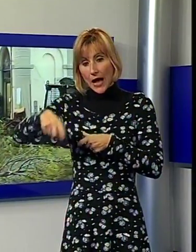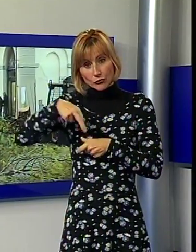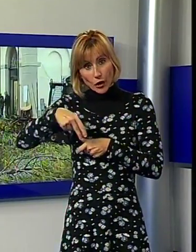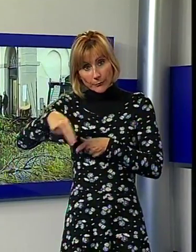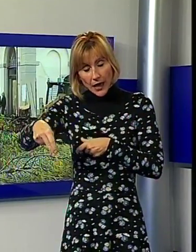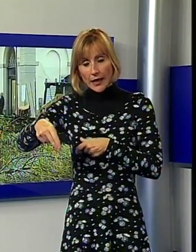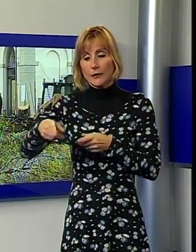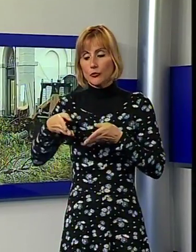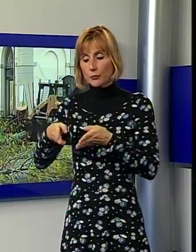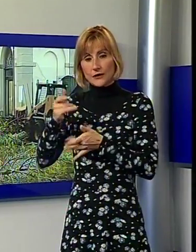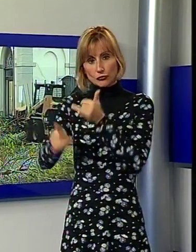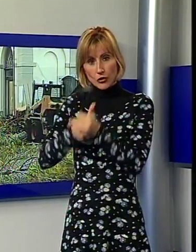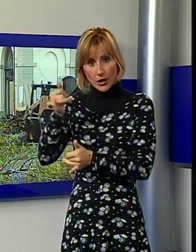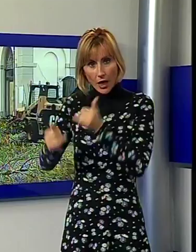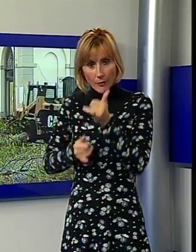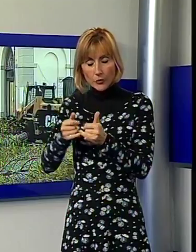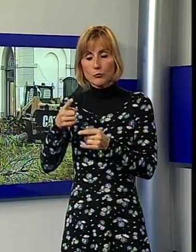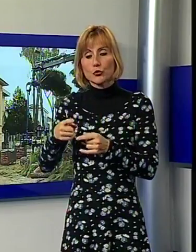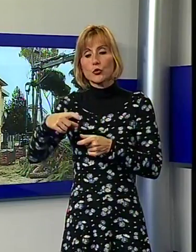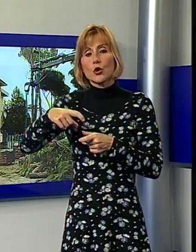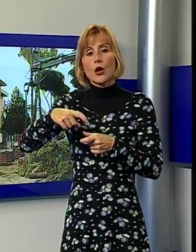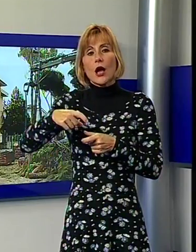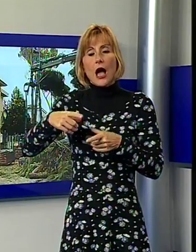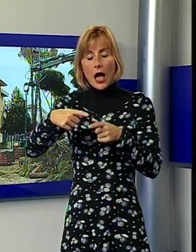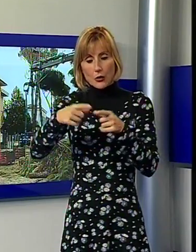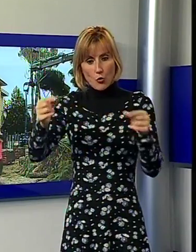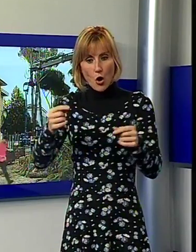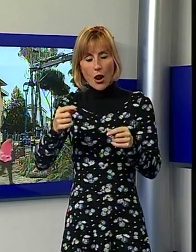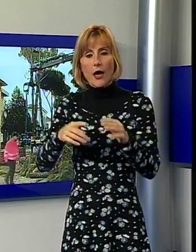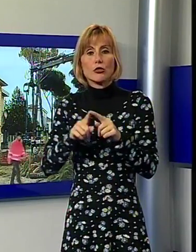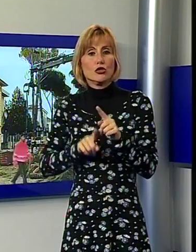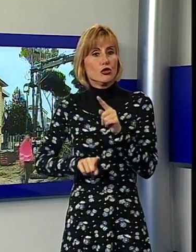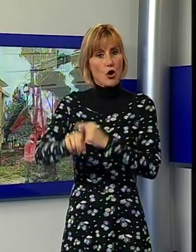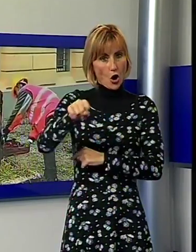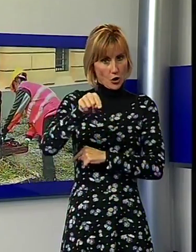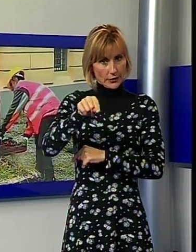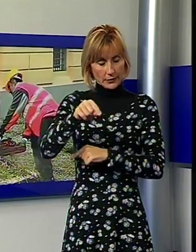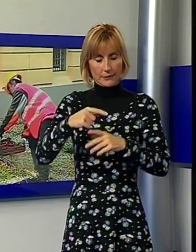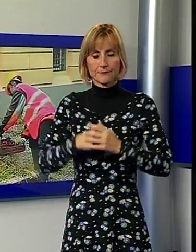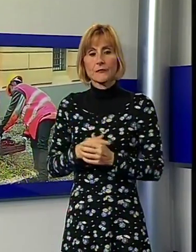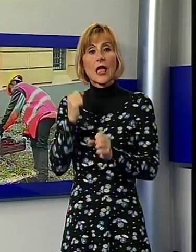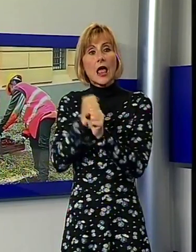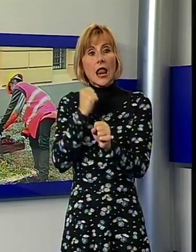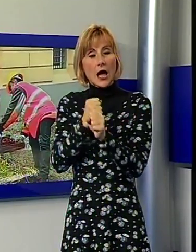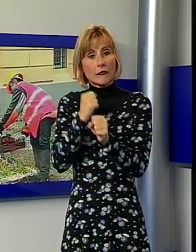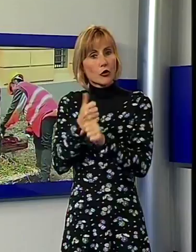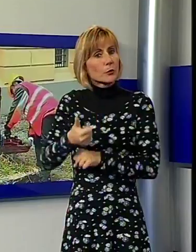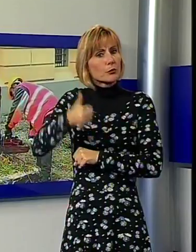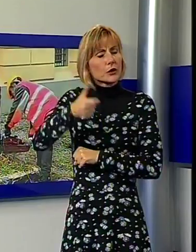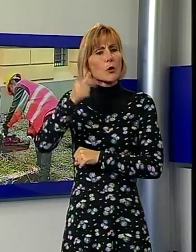'aiuola, il tutto sul lato nord della strada. I lavori di questa prima fase consistono nella rimozione dei pini presenti sul